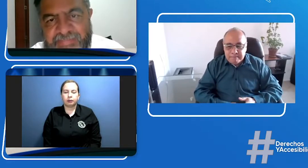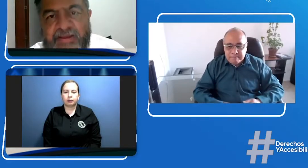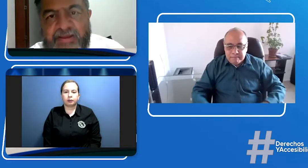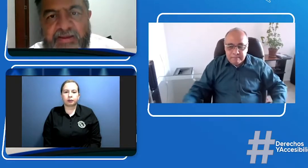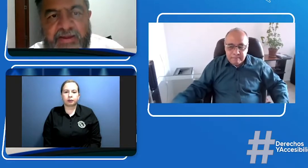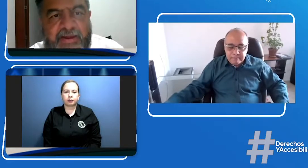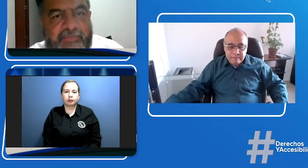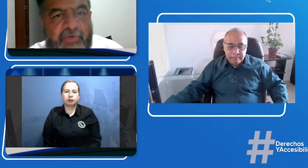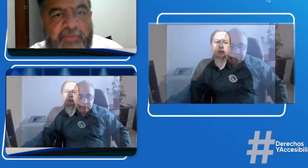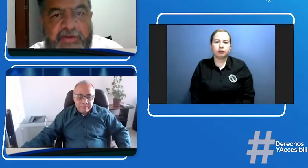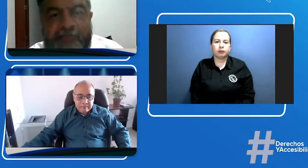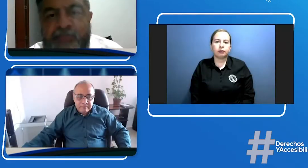Muy bien.